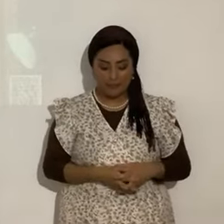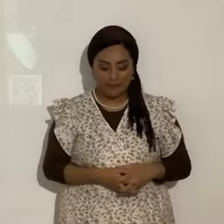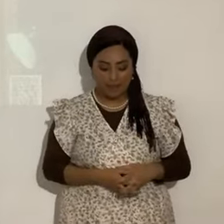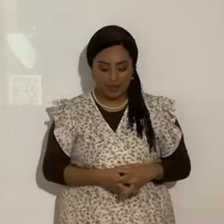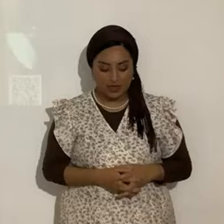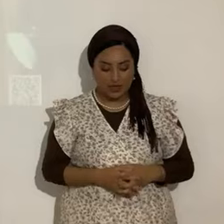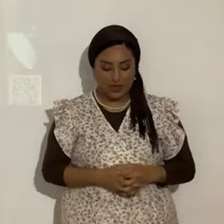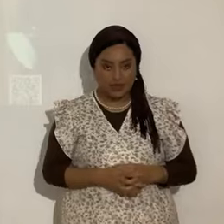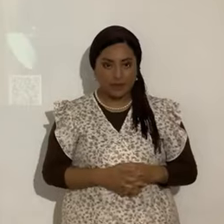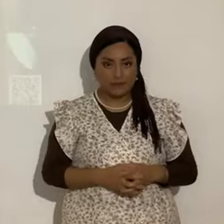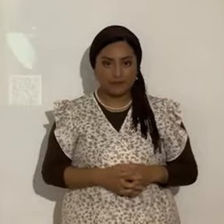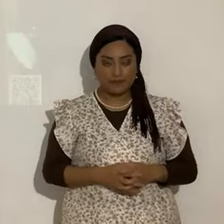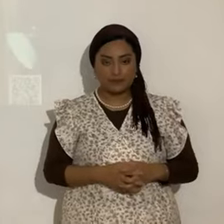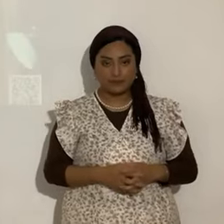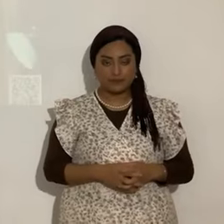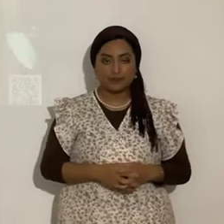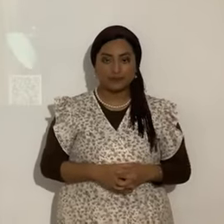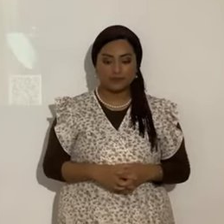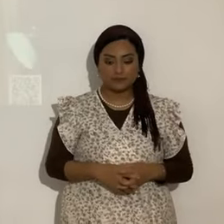Créanme. Así es. Entonces. A ver.